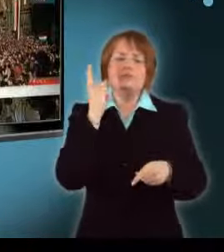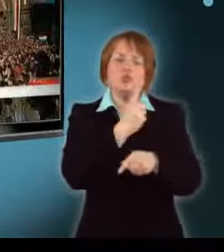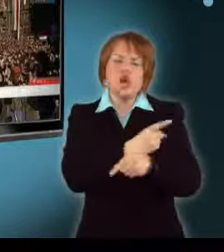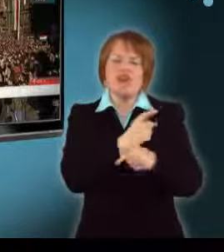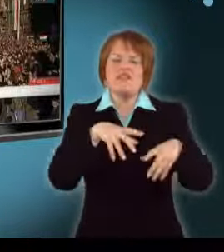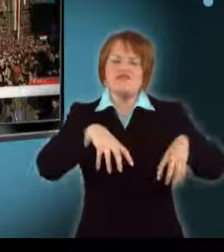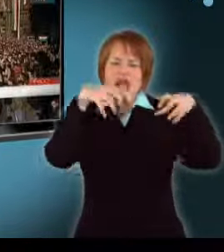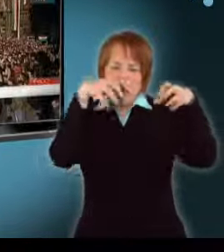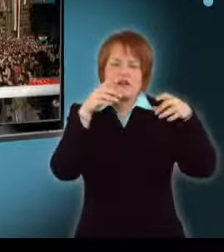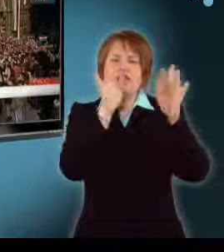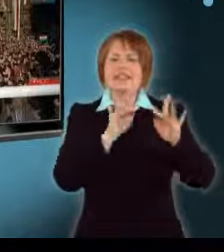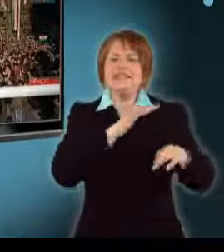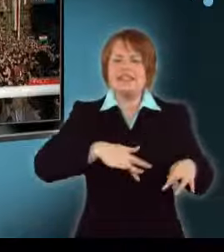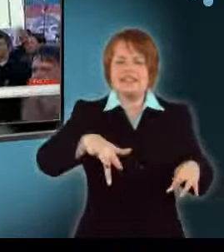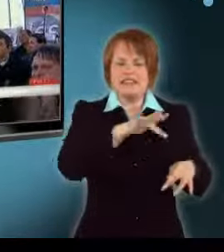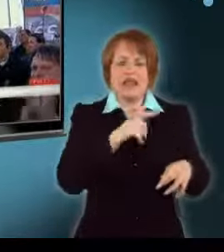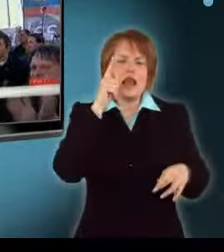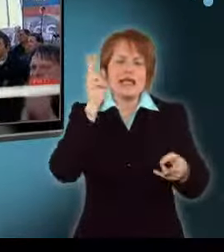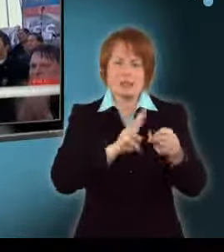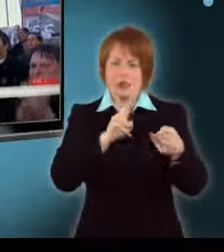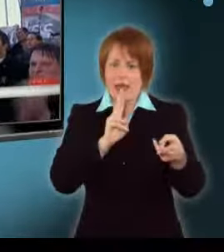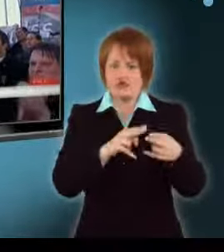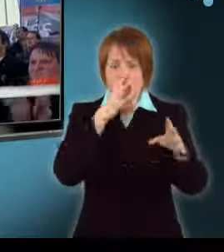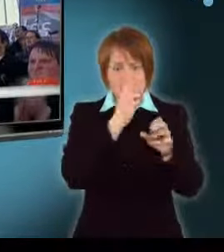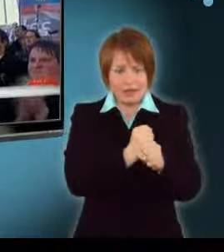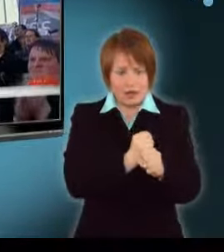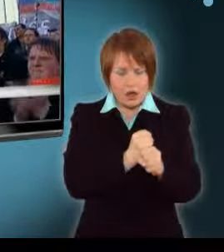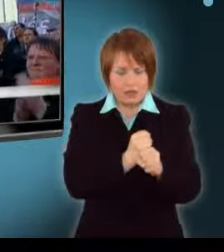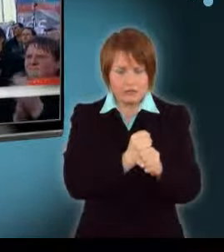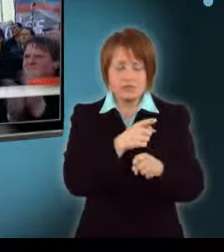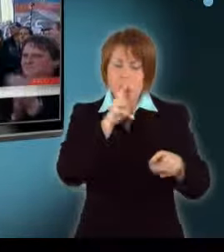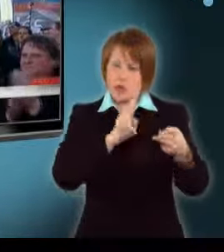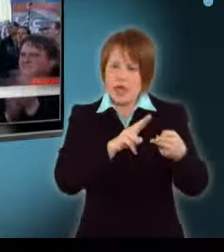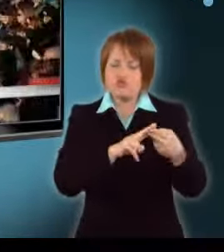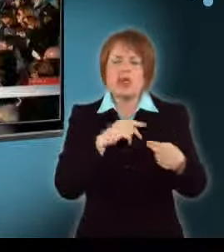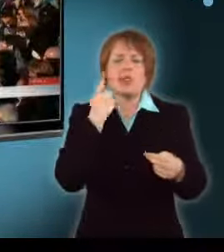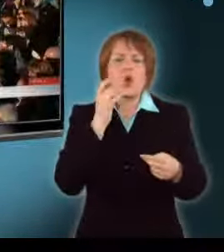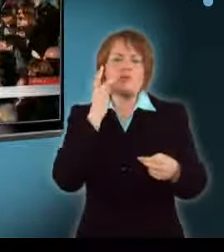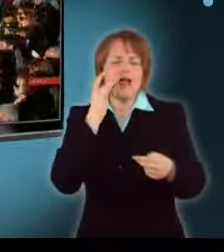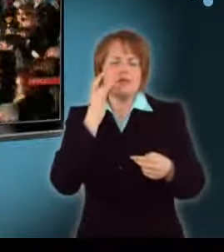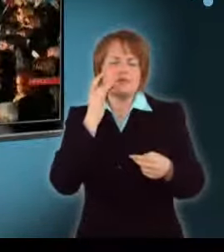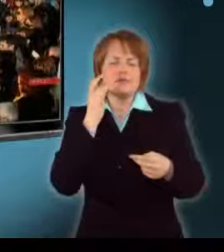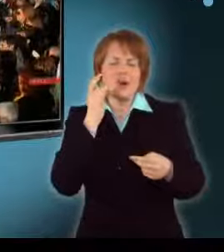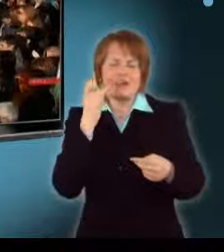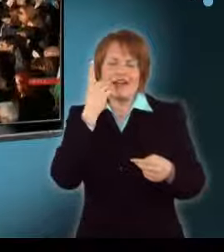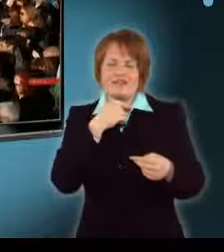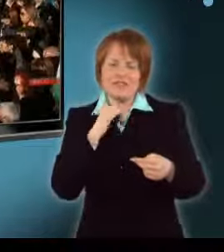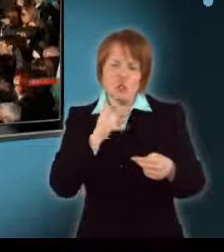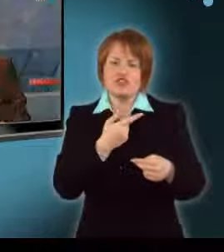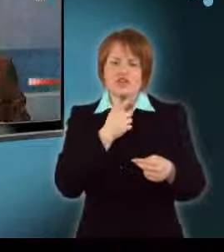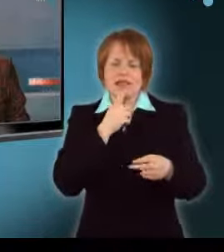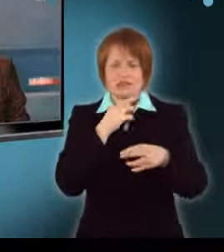tartja majd a megemlékezését március 15-én. Az ünnepségen Orbán Viktor pártelnök is beszédet mond.